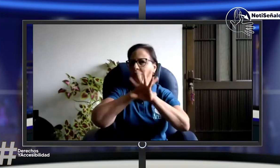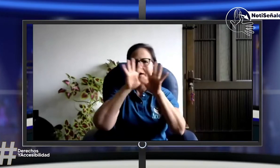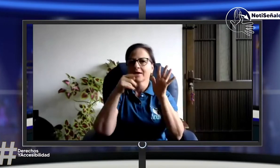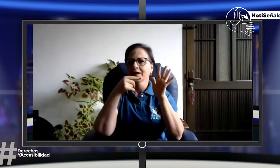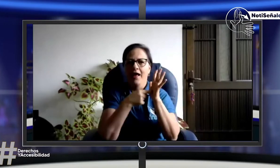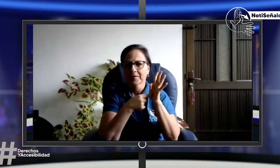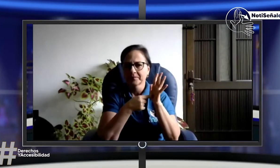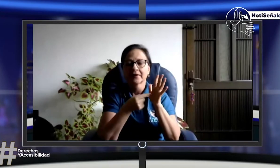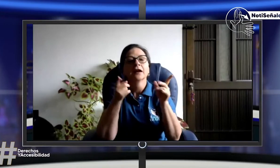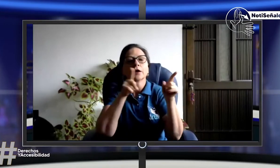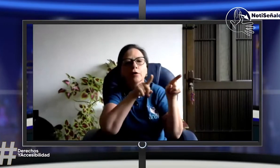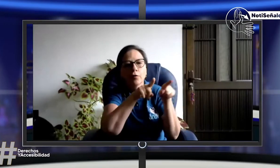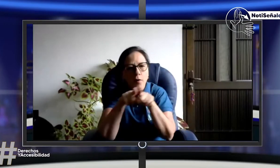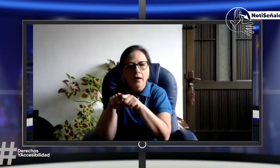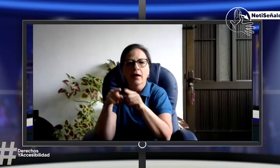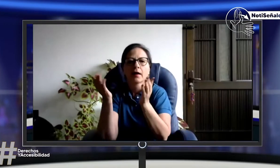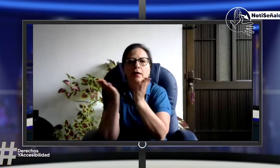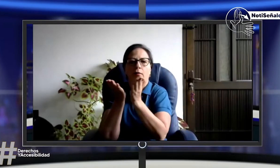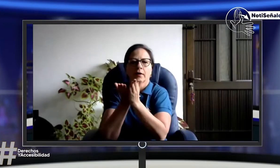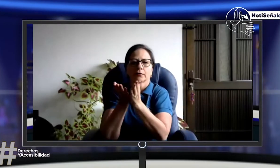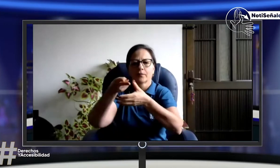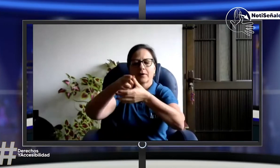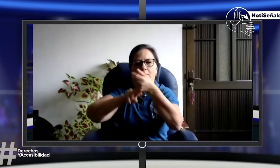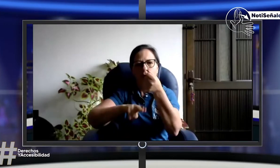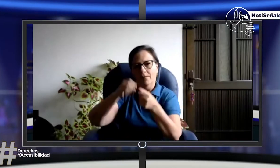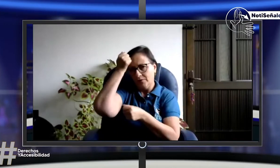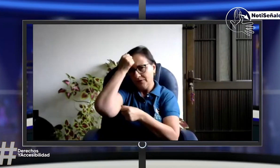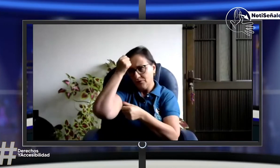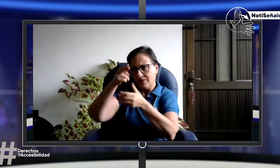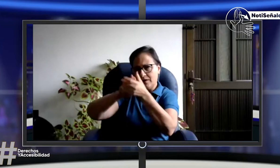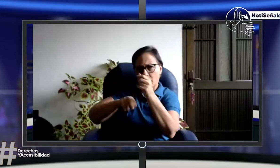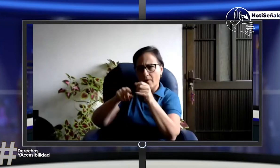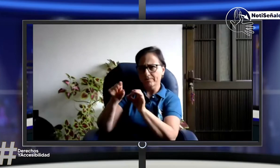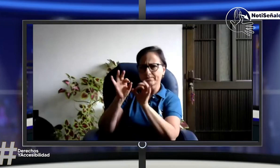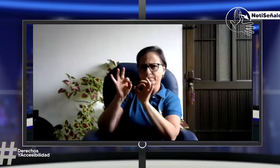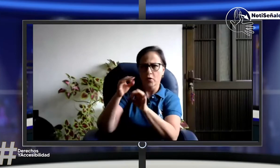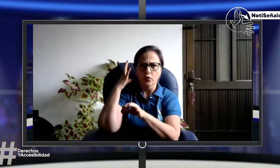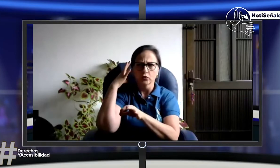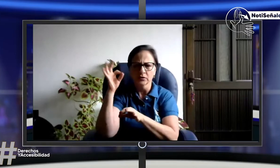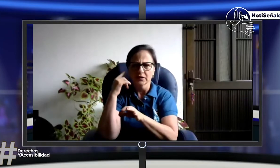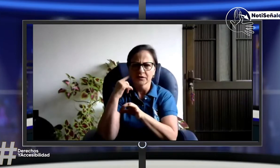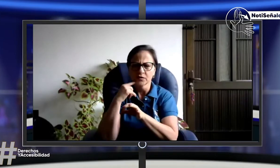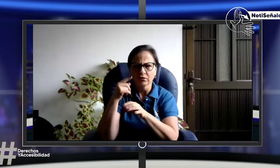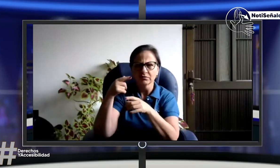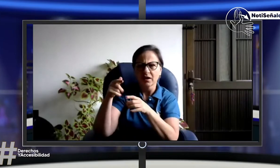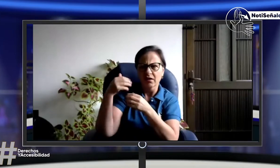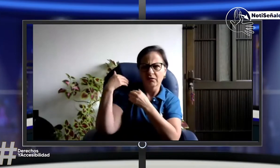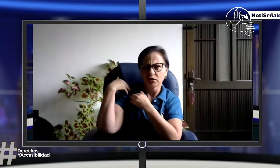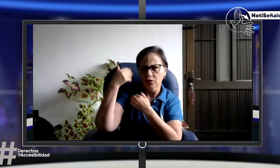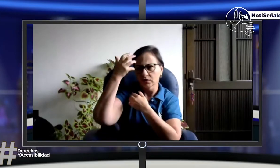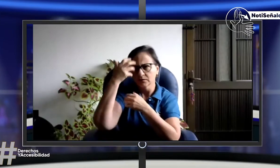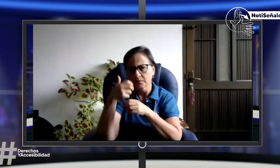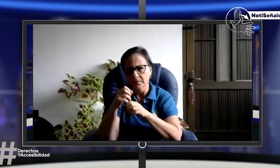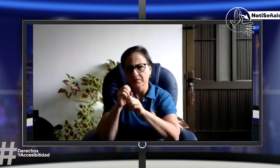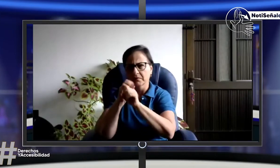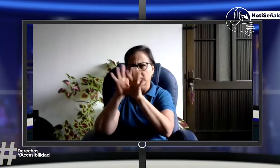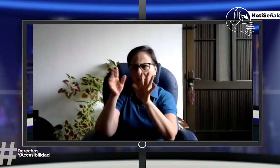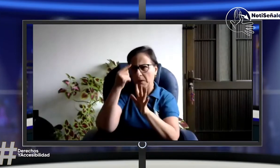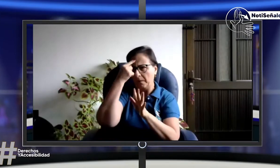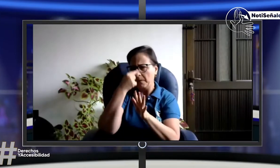son sus funciones? ¿Cuál es su perfil? Asimismo pasa con el término de educación bilingüe bicultural. ¿Cuál es